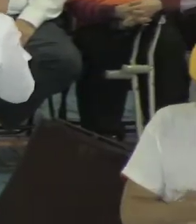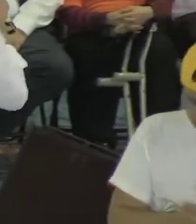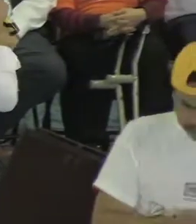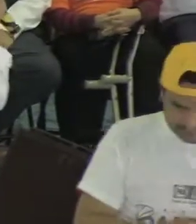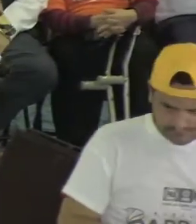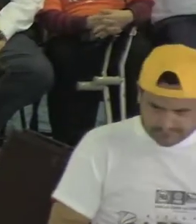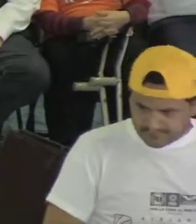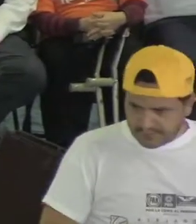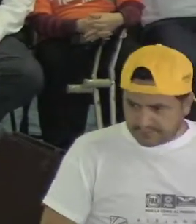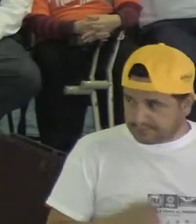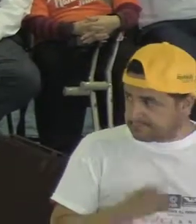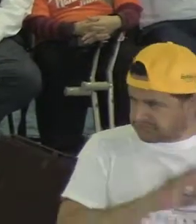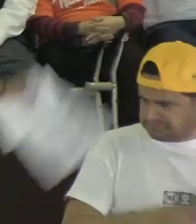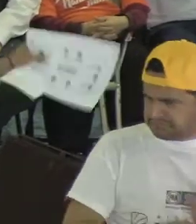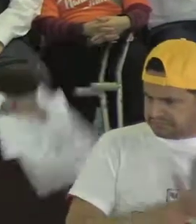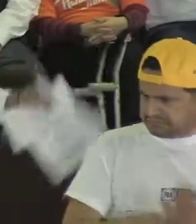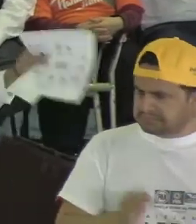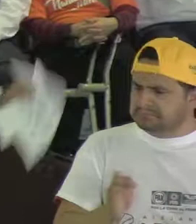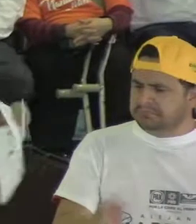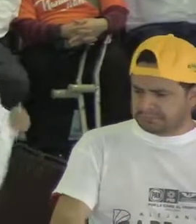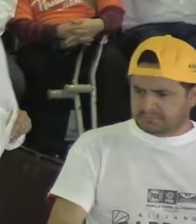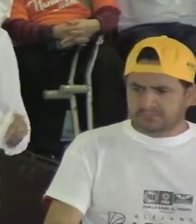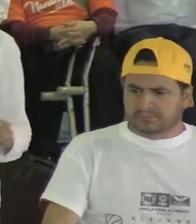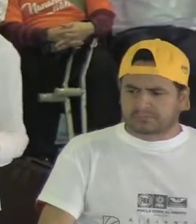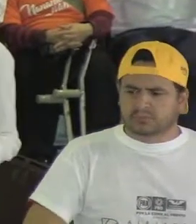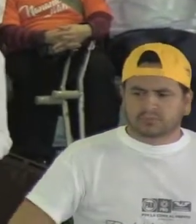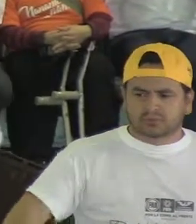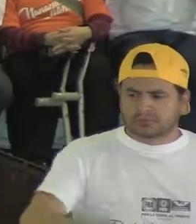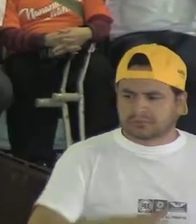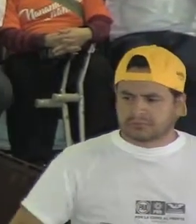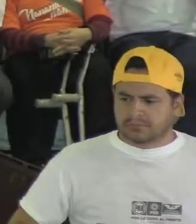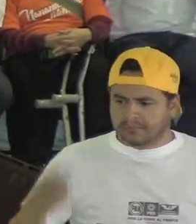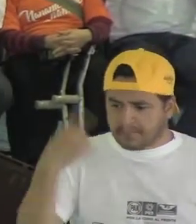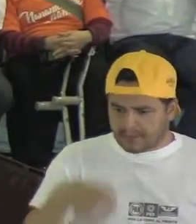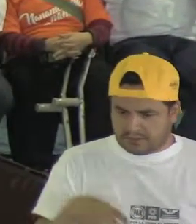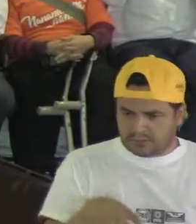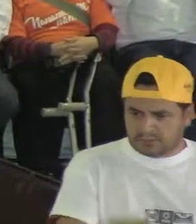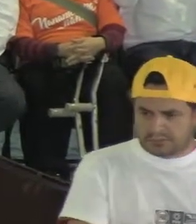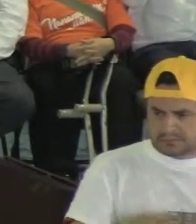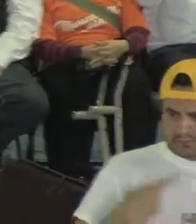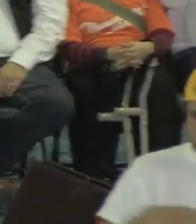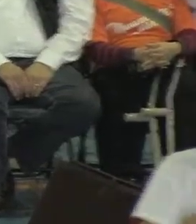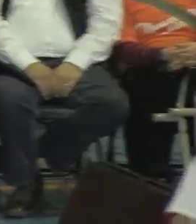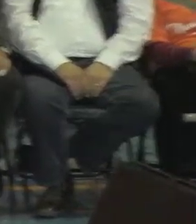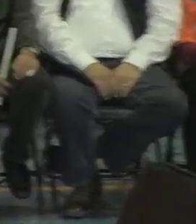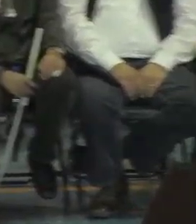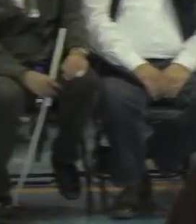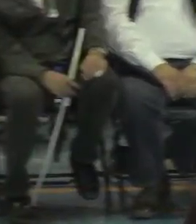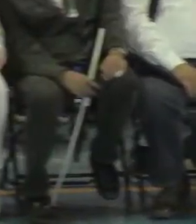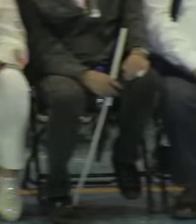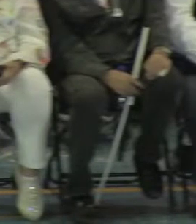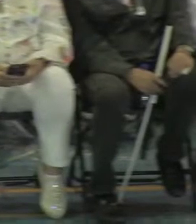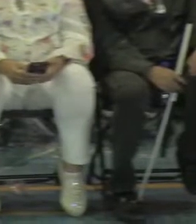demostrando cómo sí se puede tener presente a la gente con discapacidad en nuestra ciudad. Yo los quiero invitar